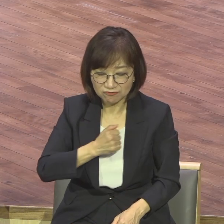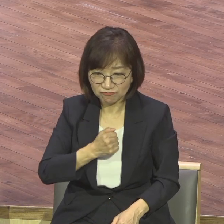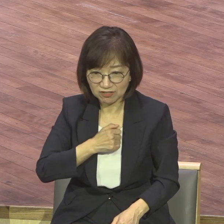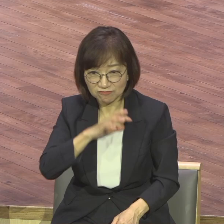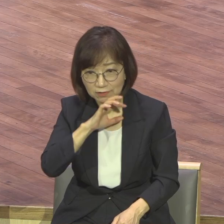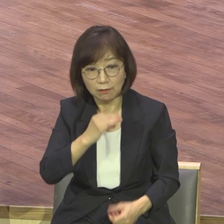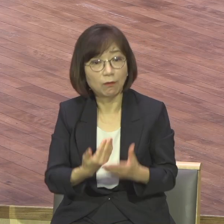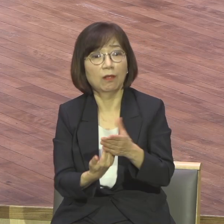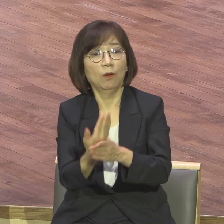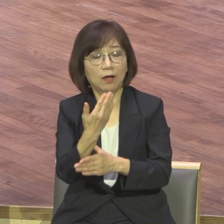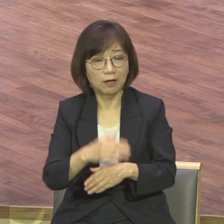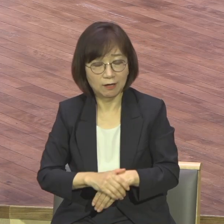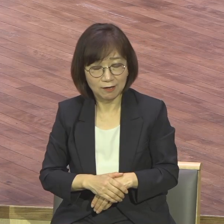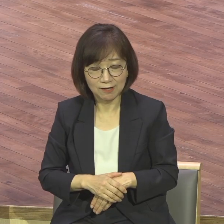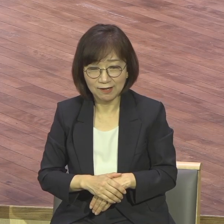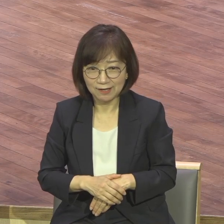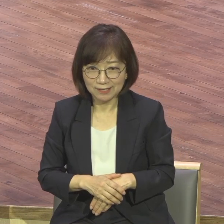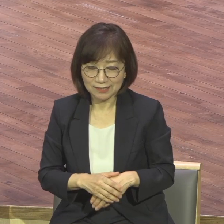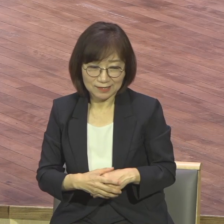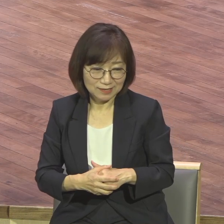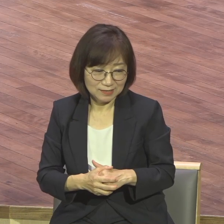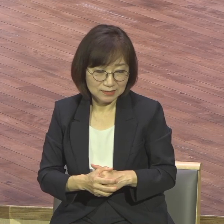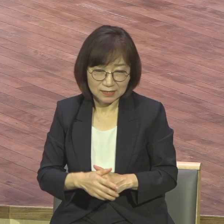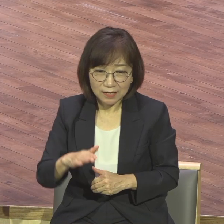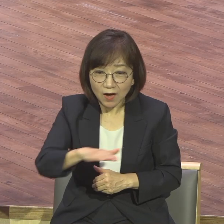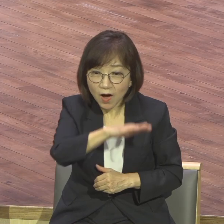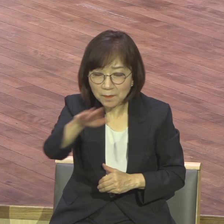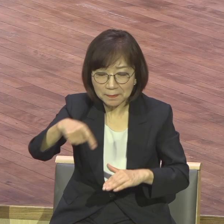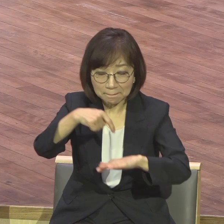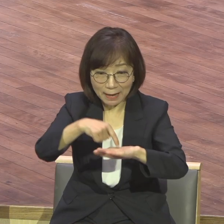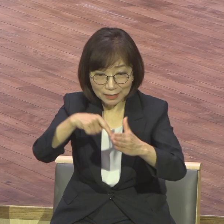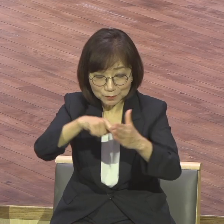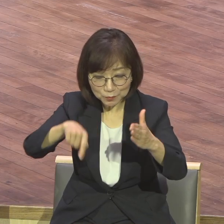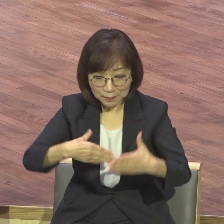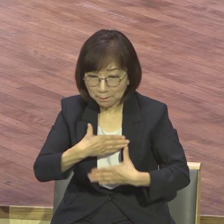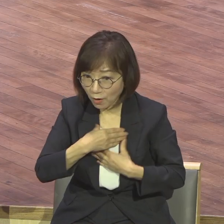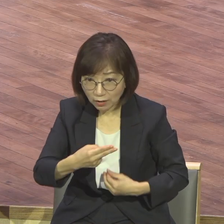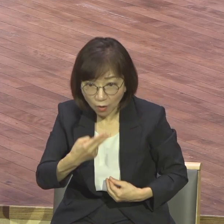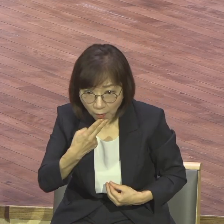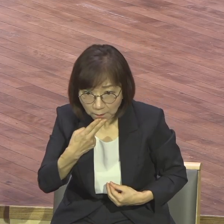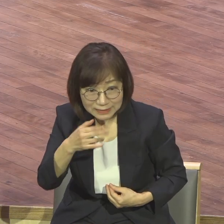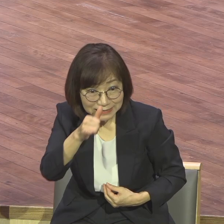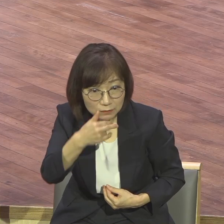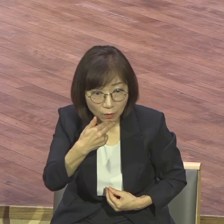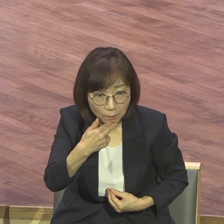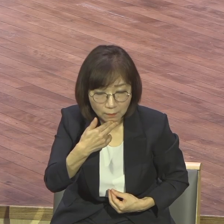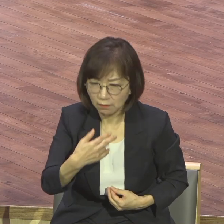여러분 속에 평안이 없다면 내 자신이